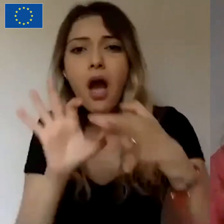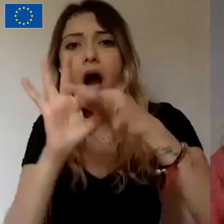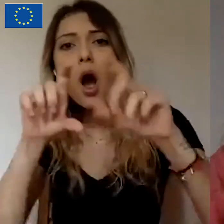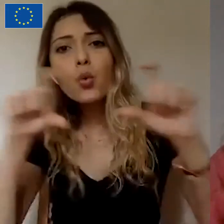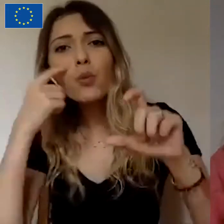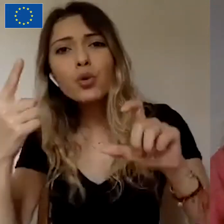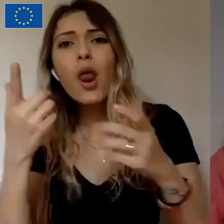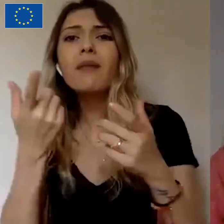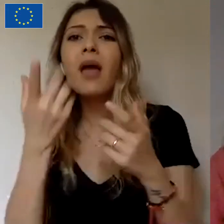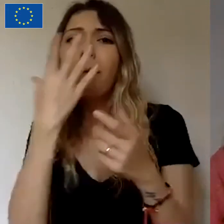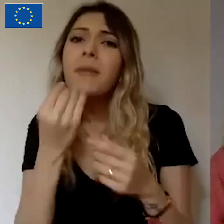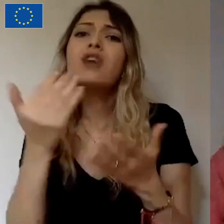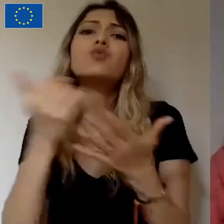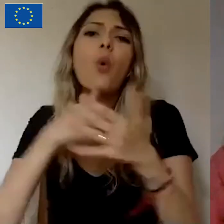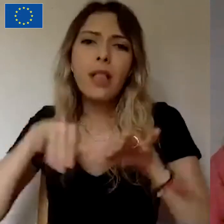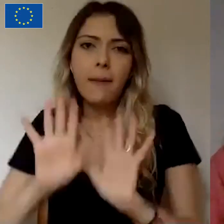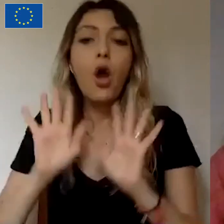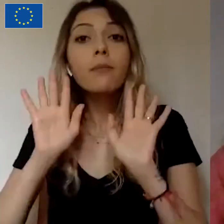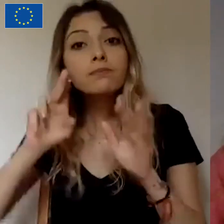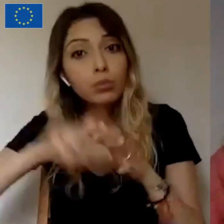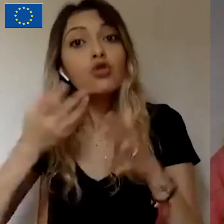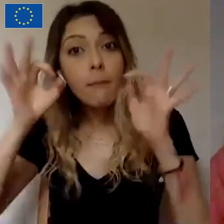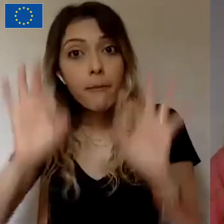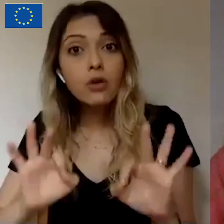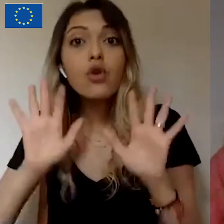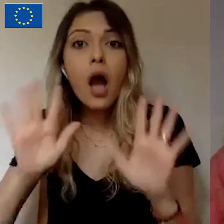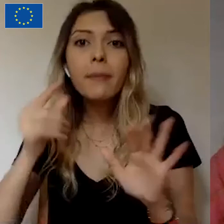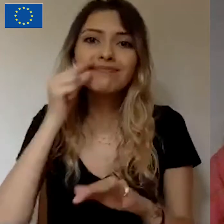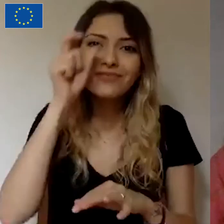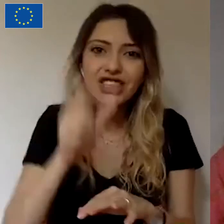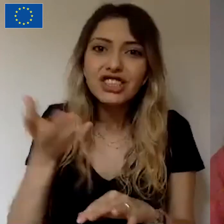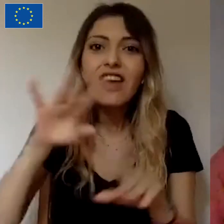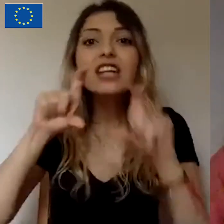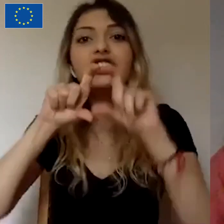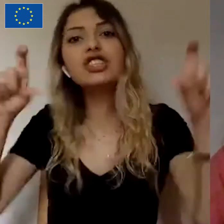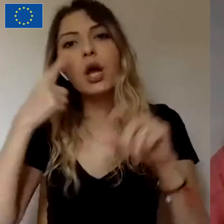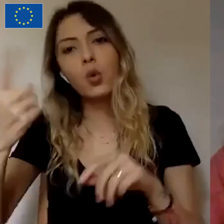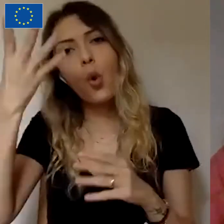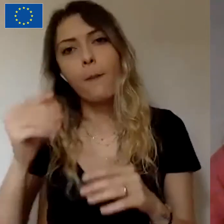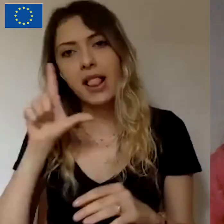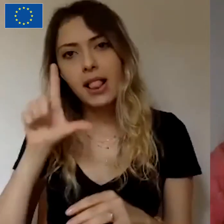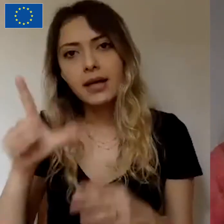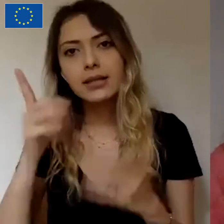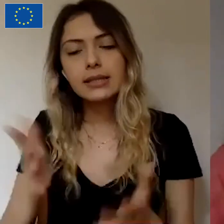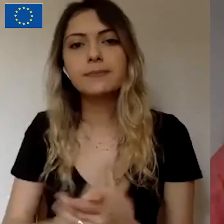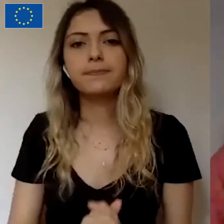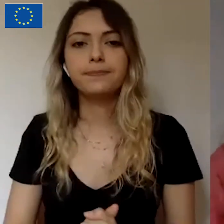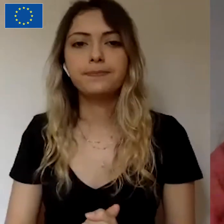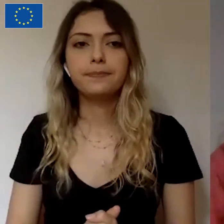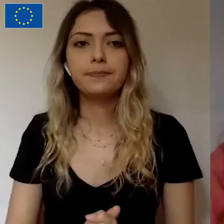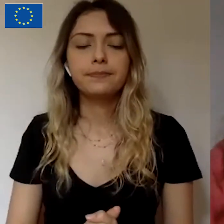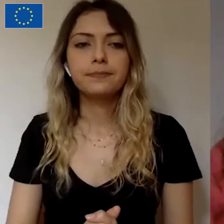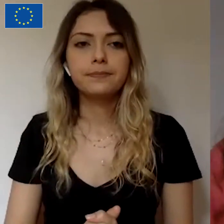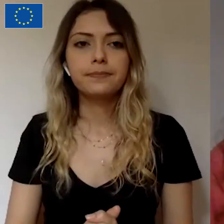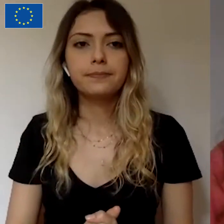Dolayısıyla gene proje başlatabiliyorlar ancak birey olarak ya da şirket olarak proje başlatmaya yönlendiriyoruz biz gelen taleplere.